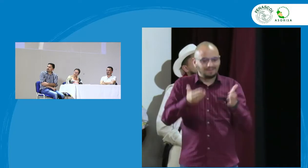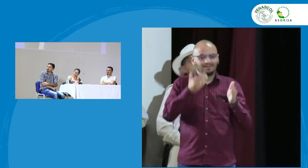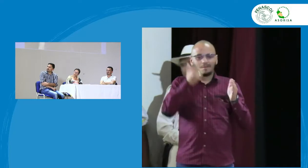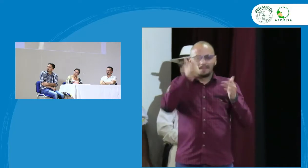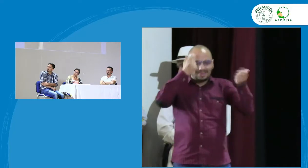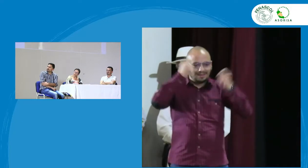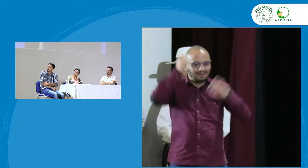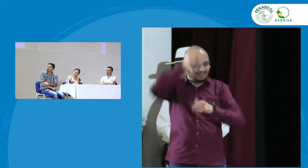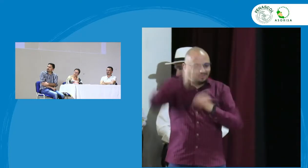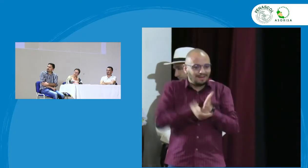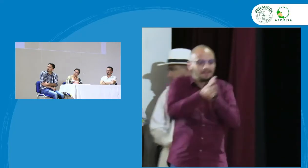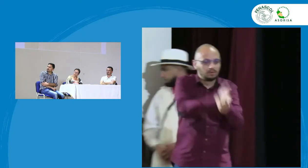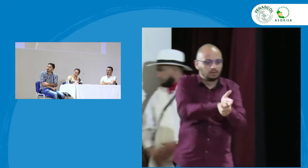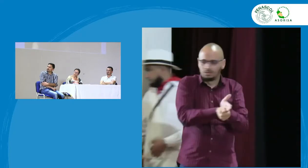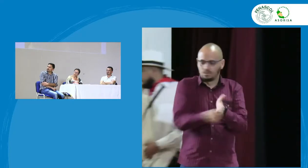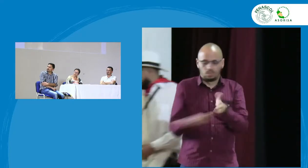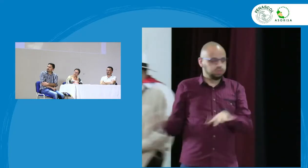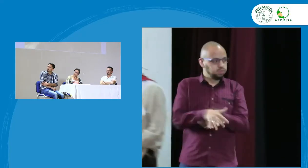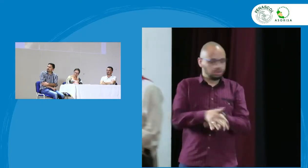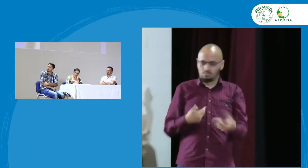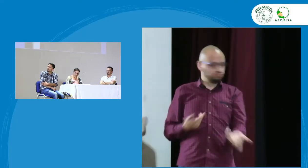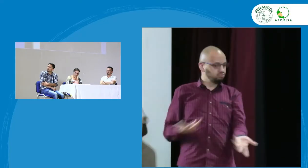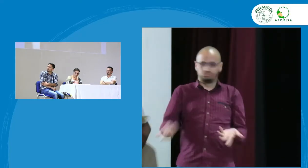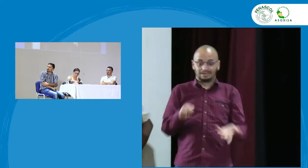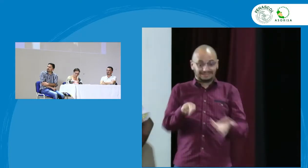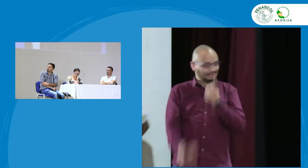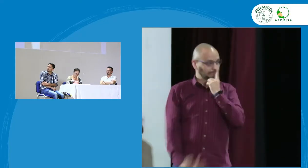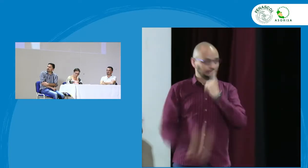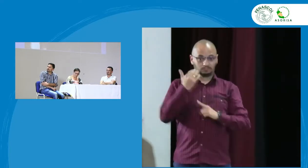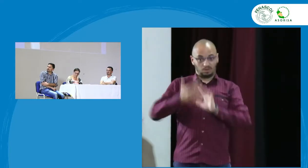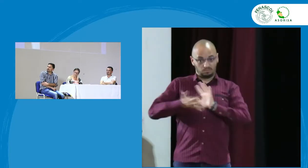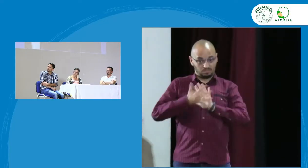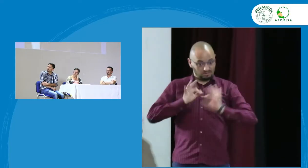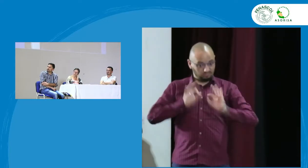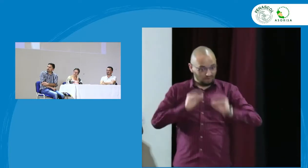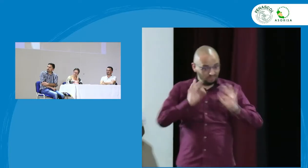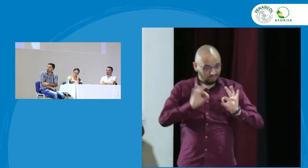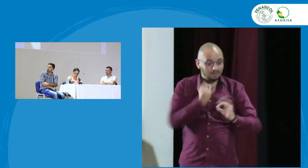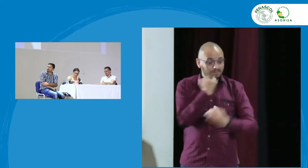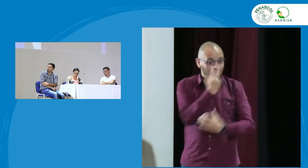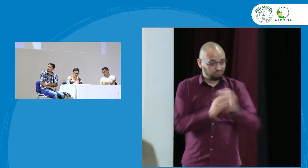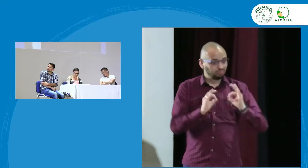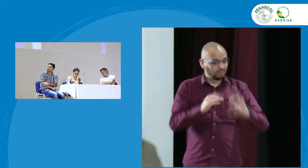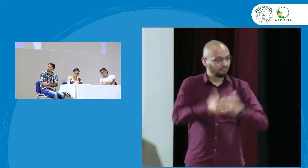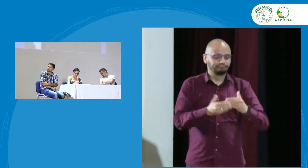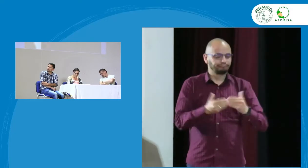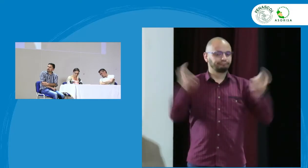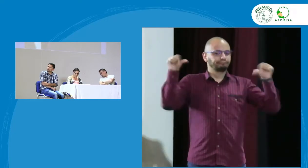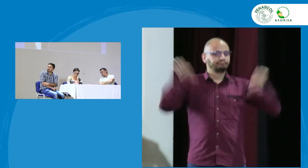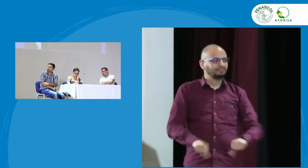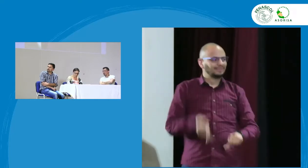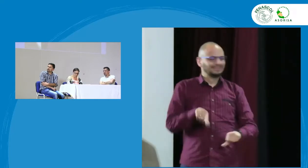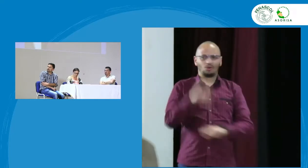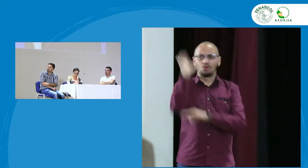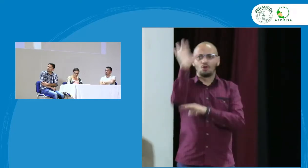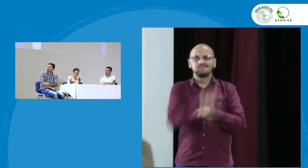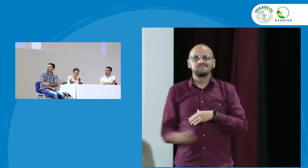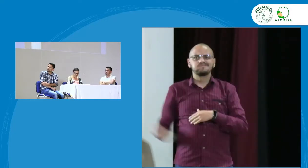entonces dentro de esta estrategia pedagógica tengo que manejar todo este proceso y no se puede llevar a cabo el proceso